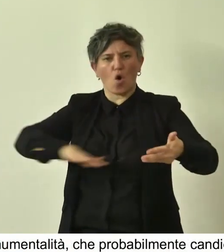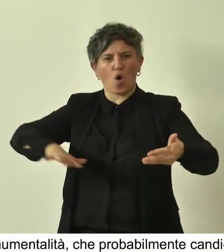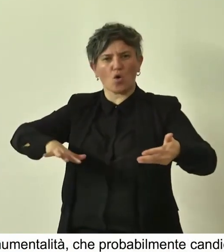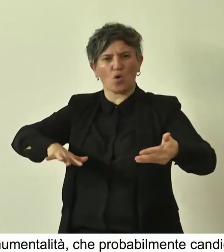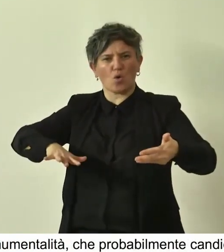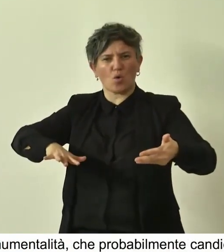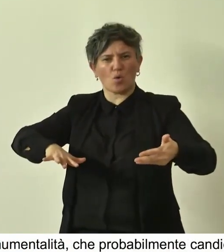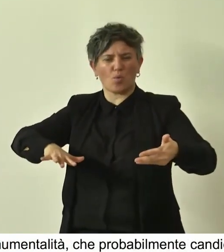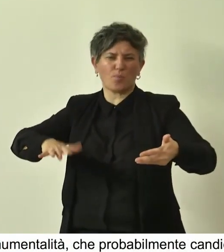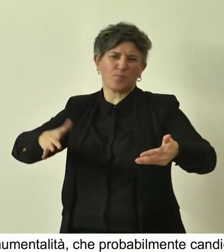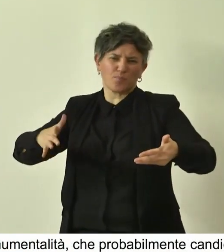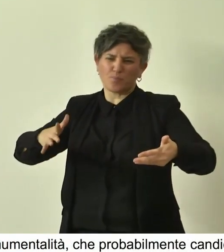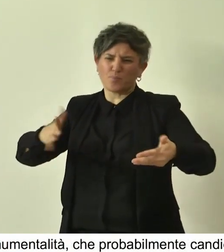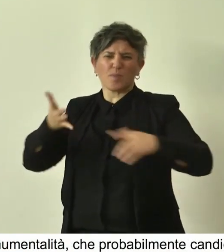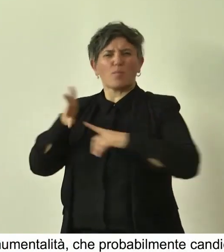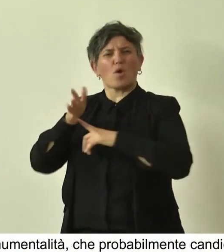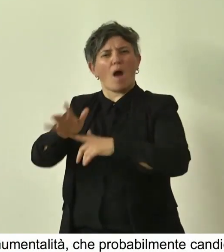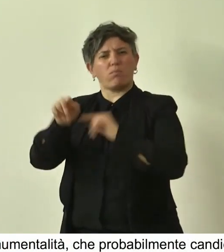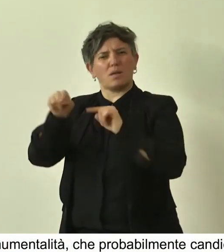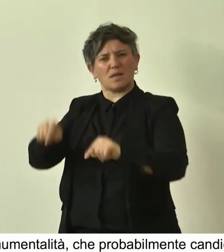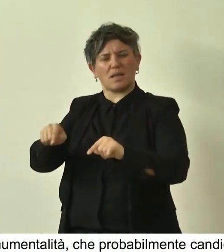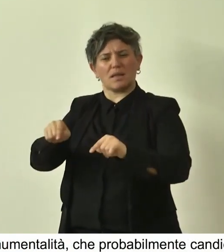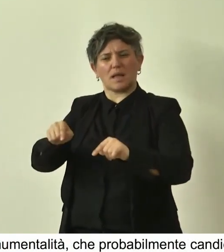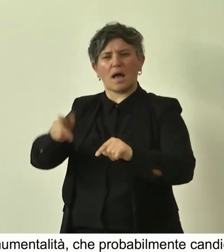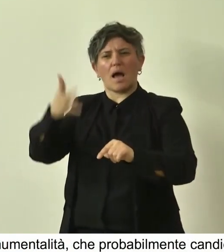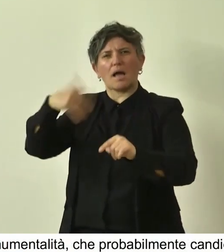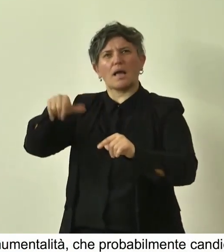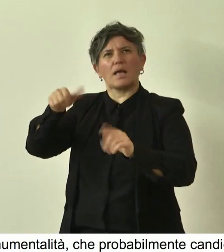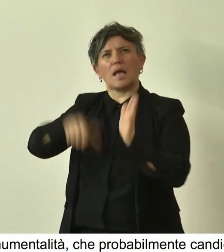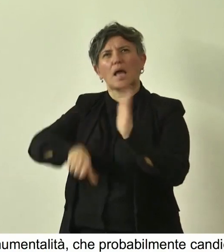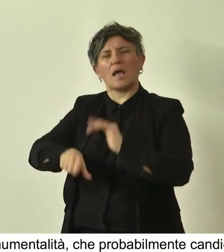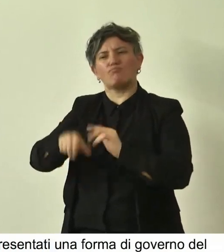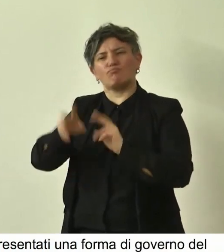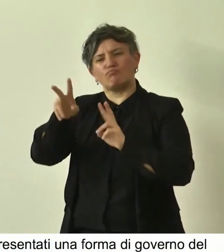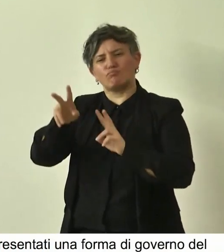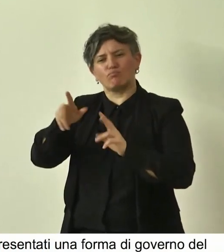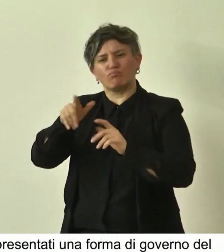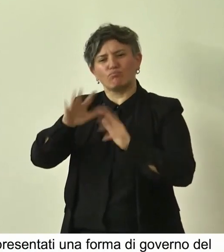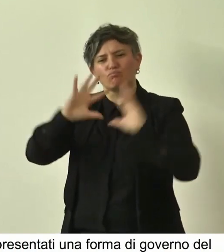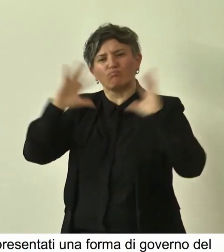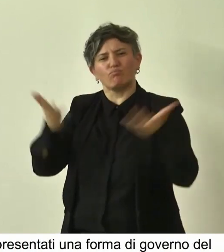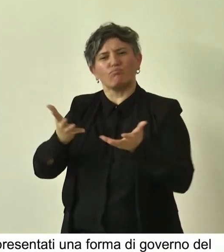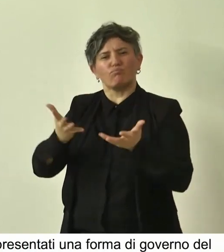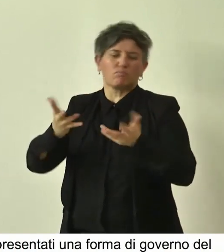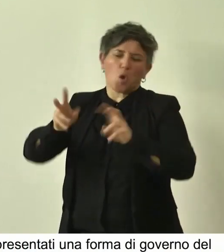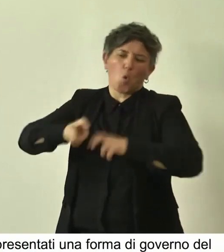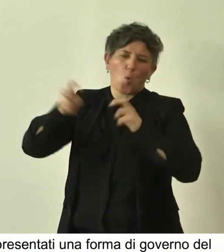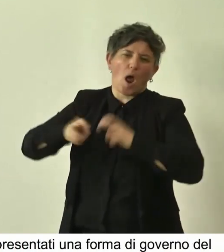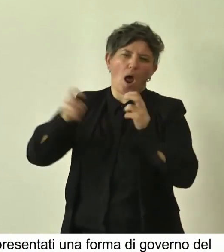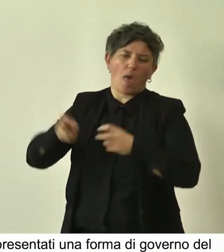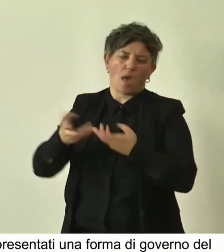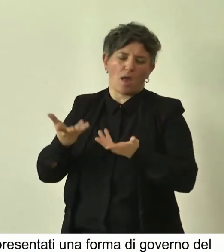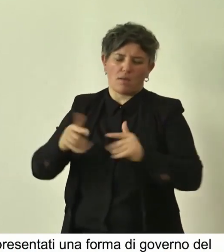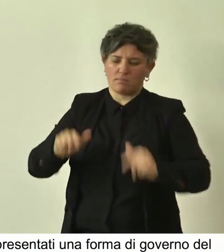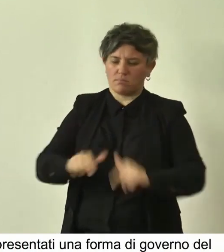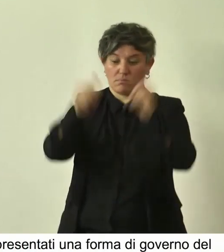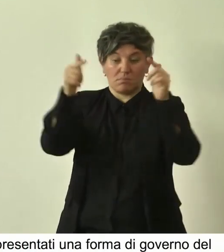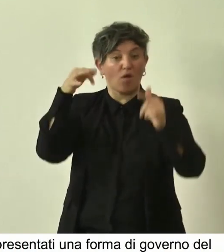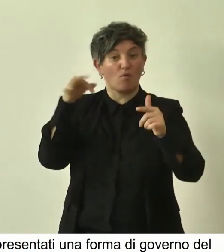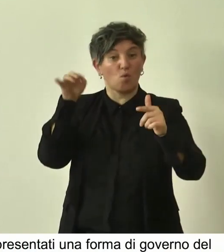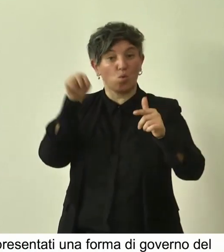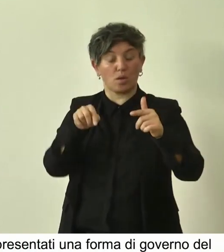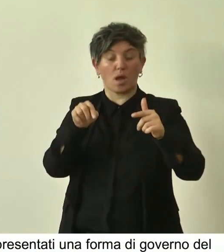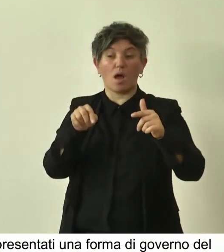sono rappresentanti di un mondo rurale che non c'è più. L'albero da frutto oggi fondamentalmente è reggimentato in forme